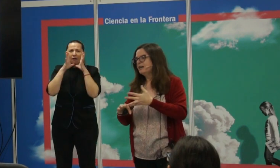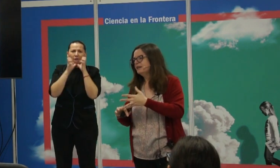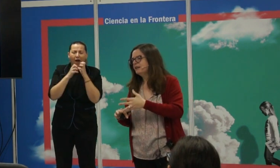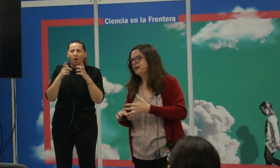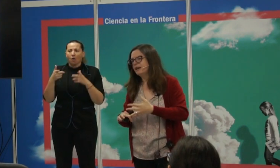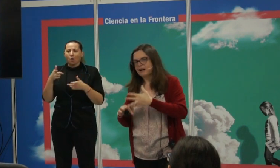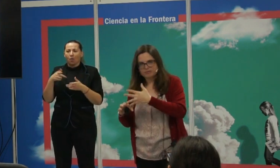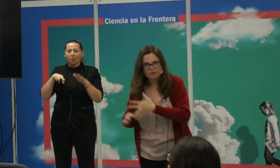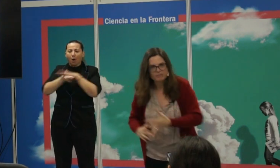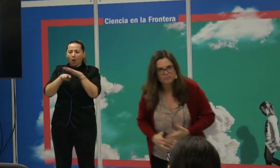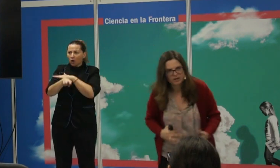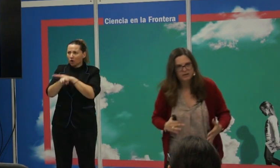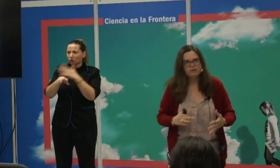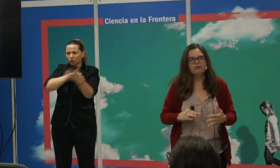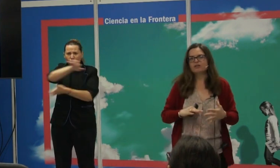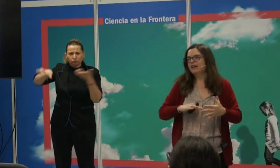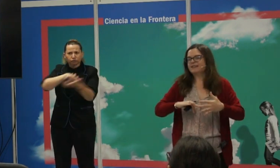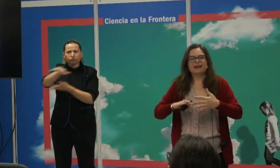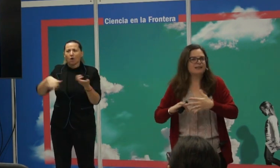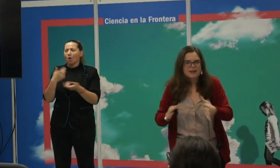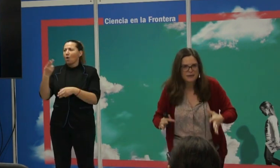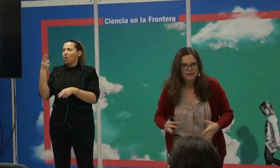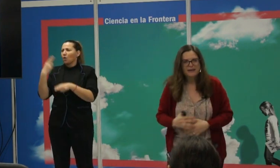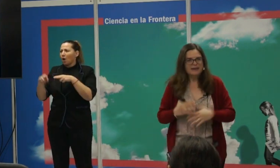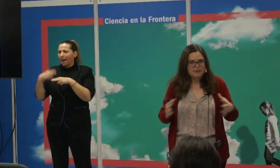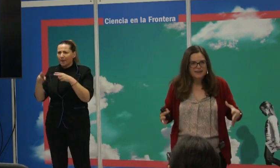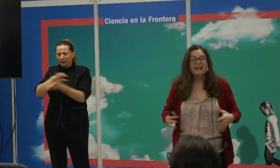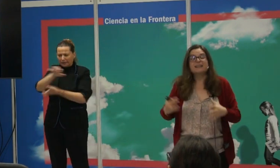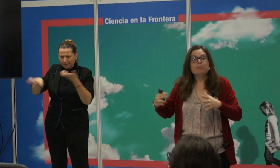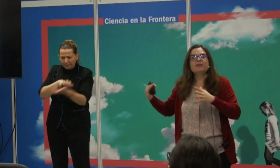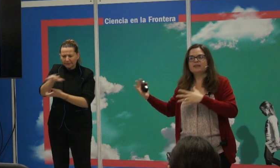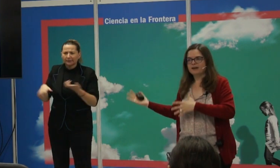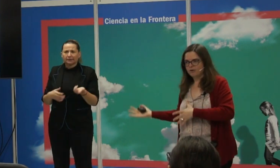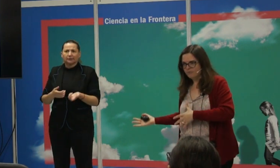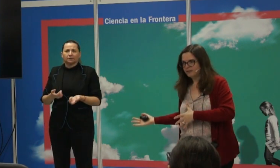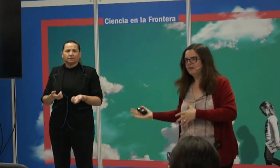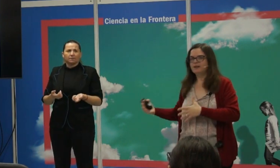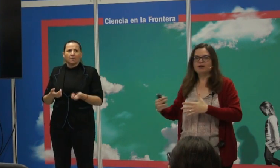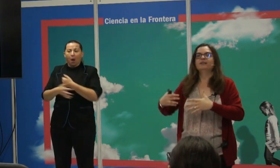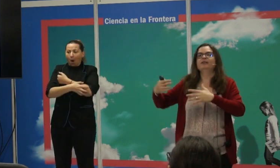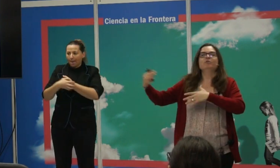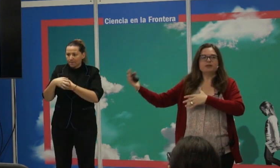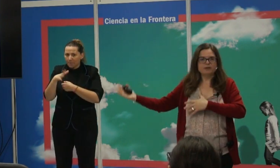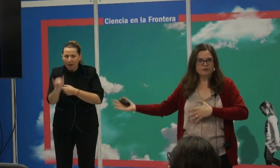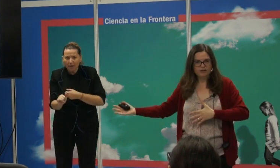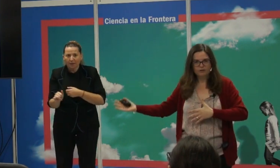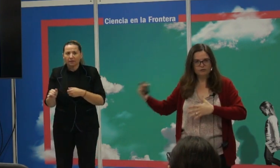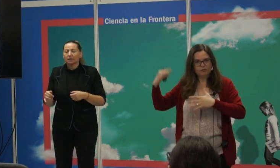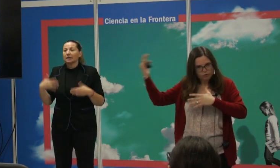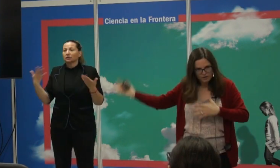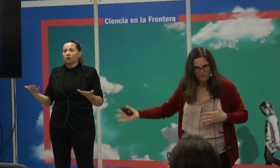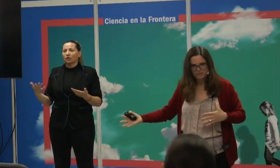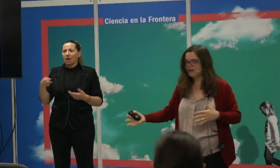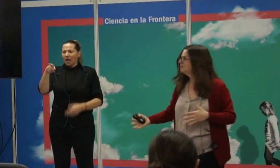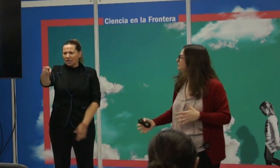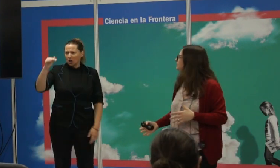cuando hay graves problemas políticos, escasez, etcétera, se puede llegar a convertir en una demonización del otro,